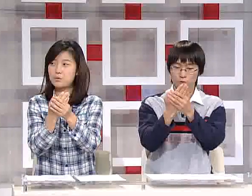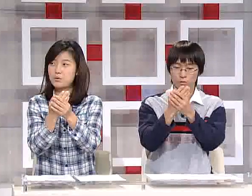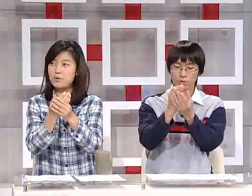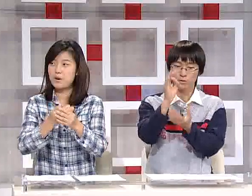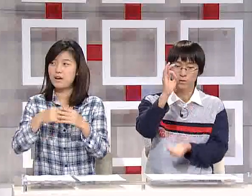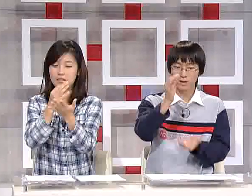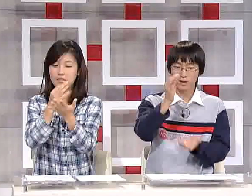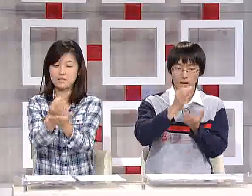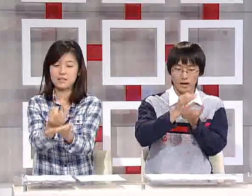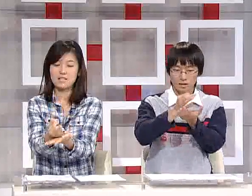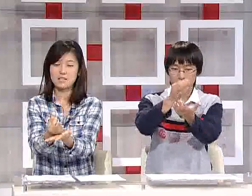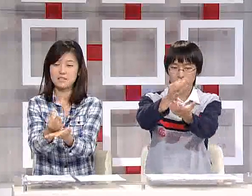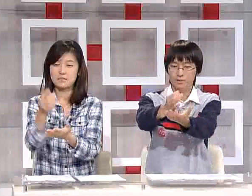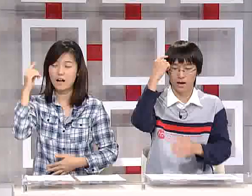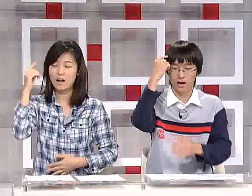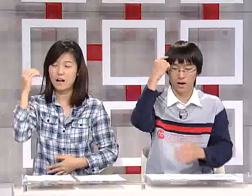하시겠습니까?